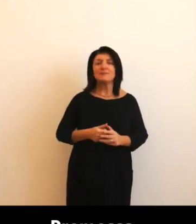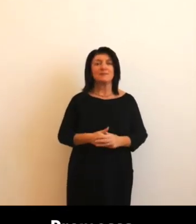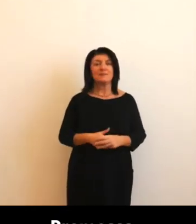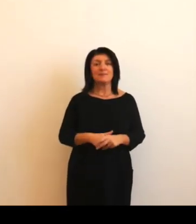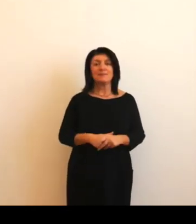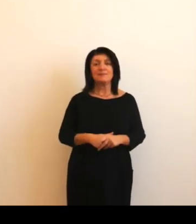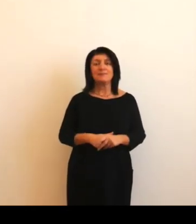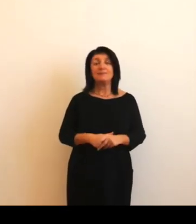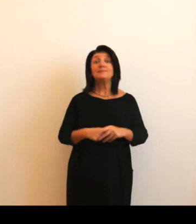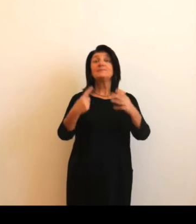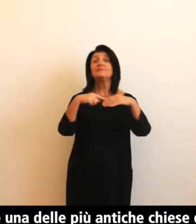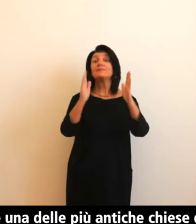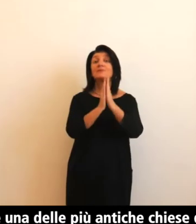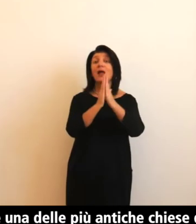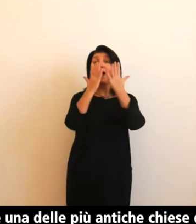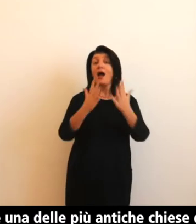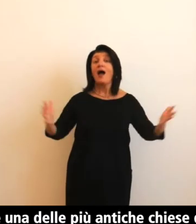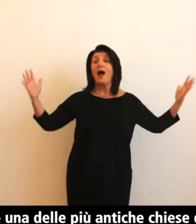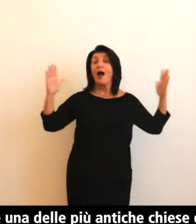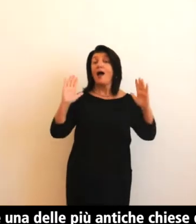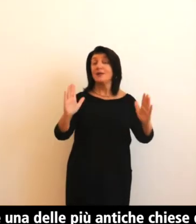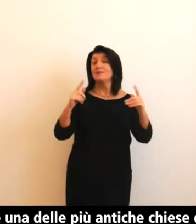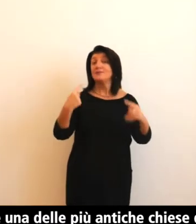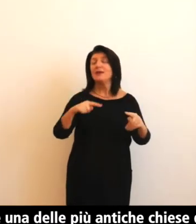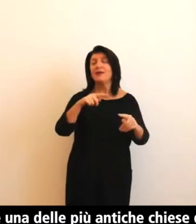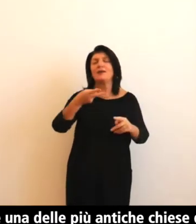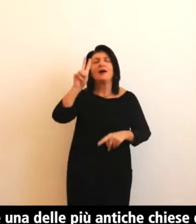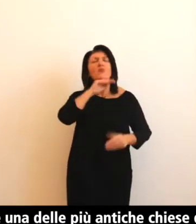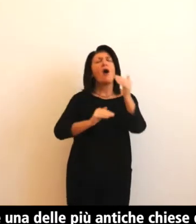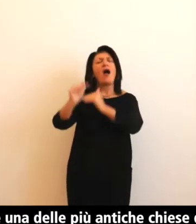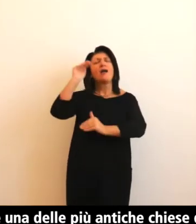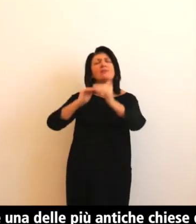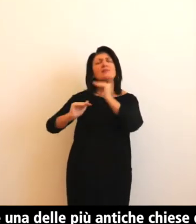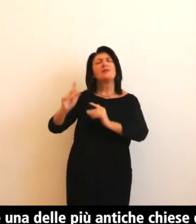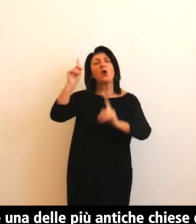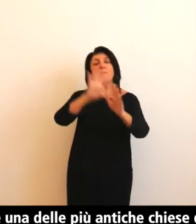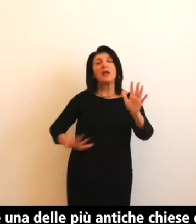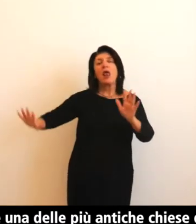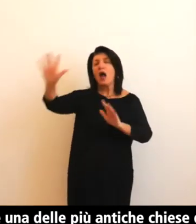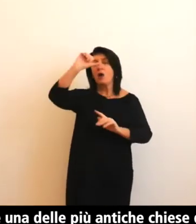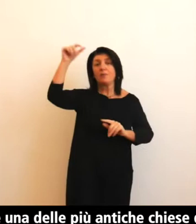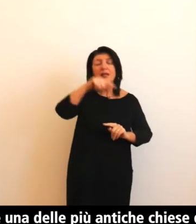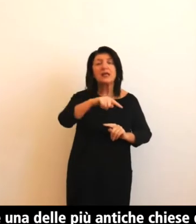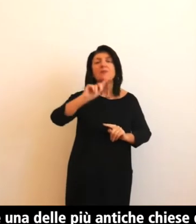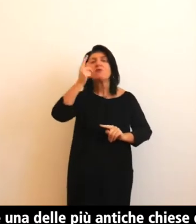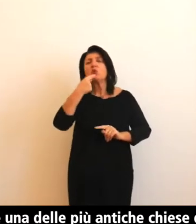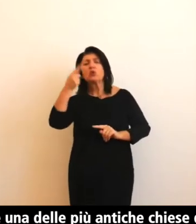La Basilica è una delle più antiche chiese di Milano. Fu fatta costruire dal Vescovo Ambrogio tra